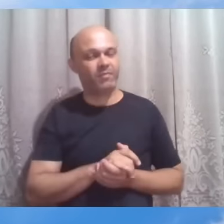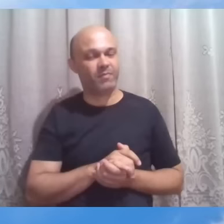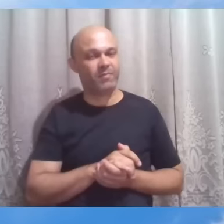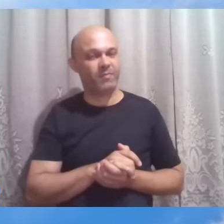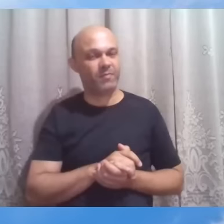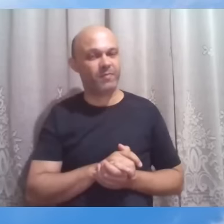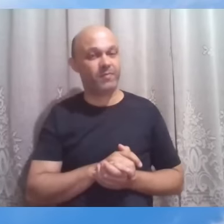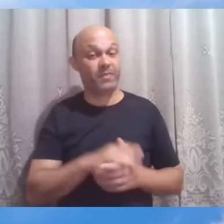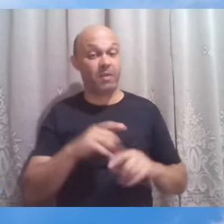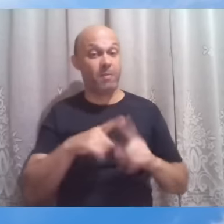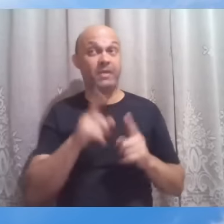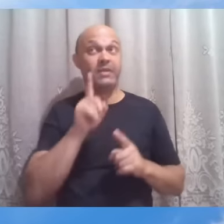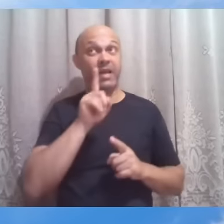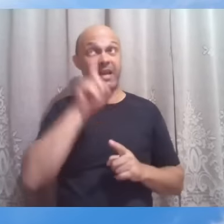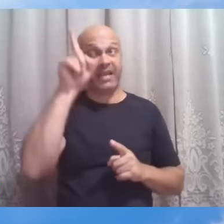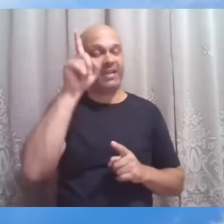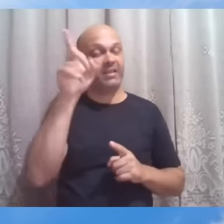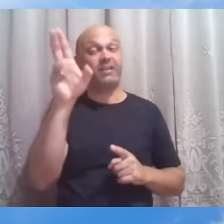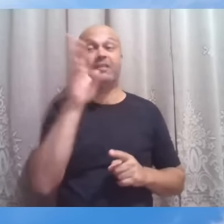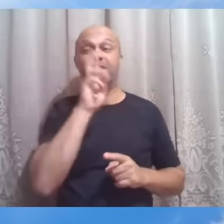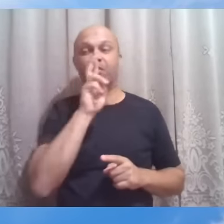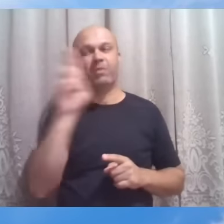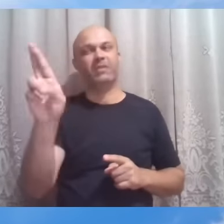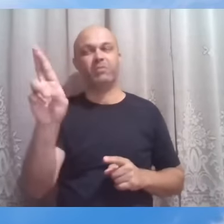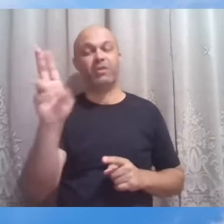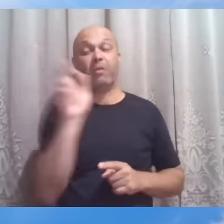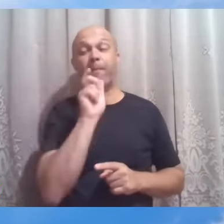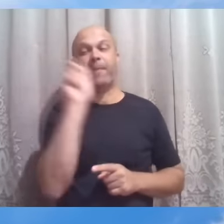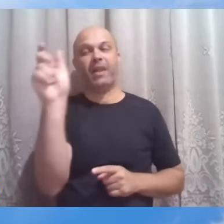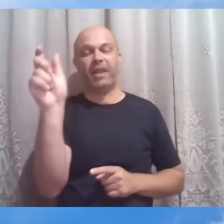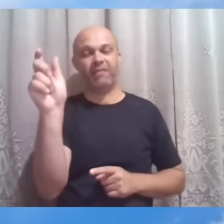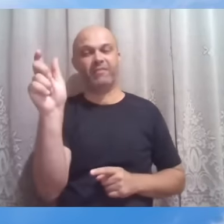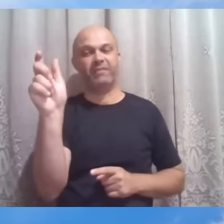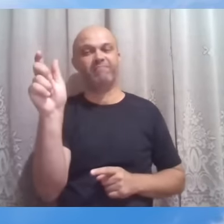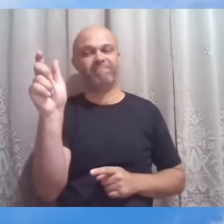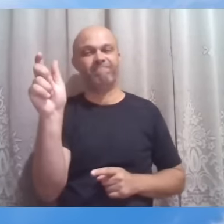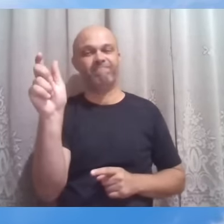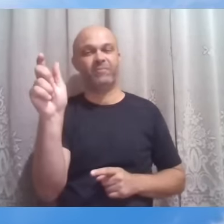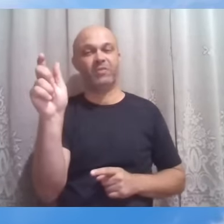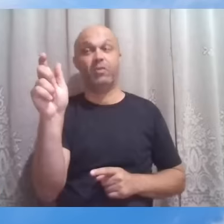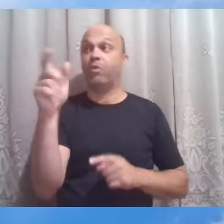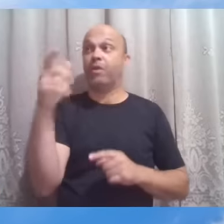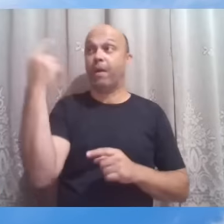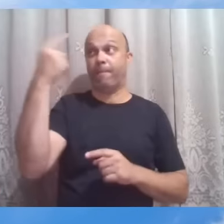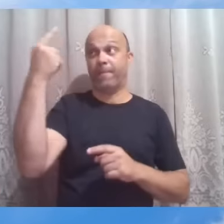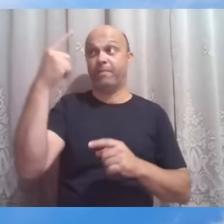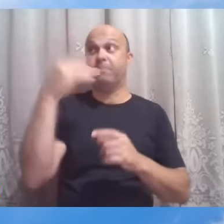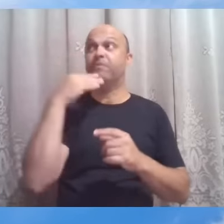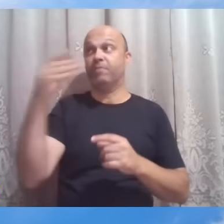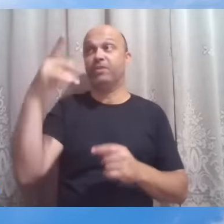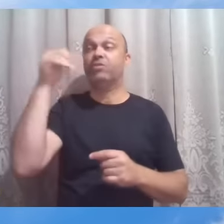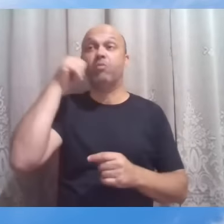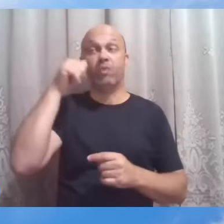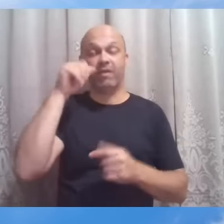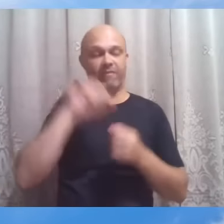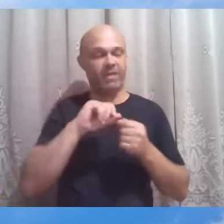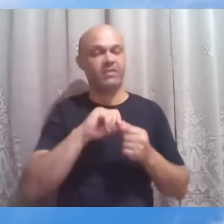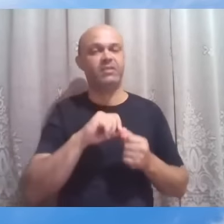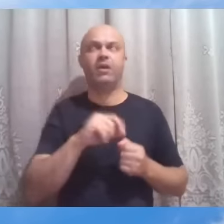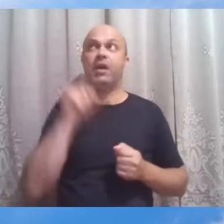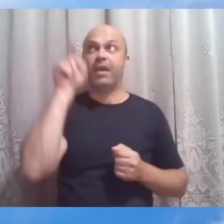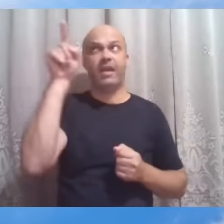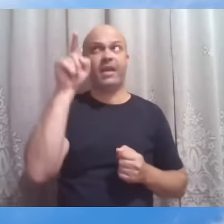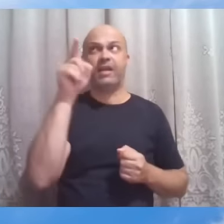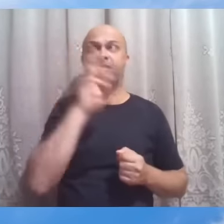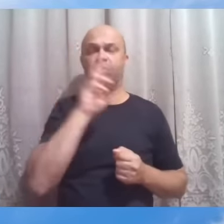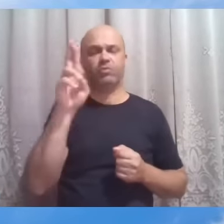mas ele não lhe respondeu palavra. Na primeira rogativa que ela faz, ele não lhe respondeu palavra. Às vezes, Jesus